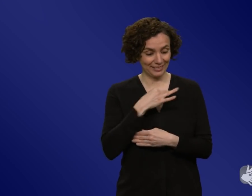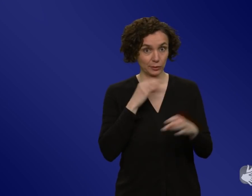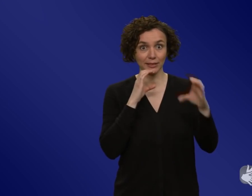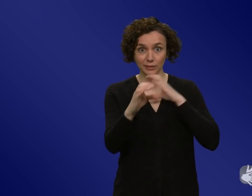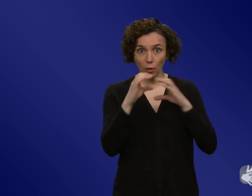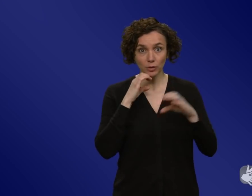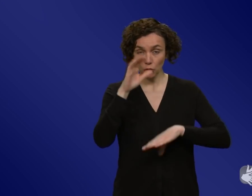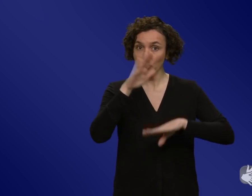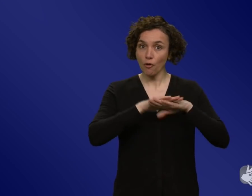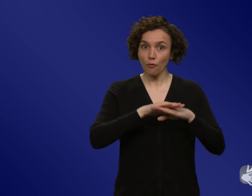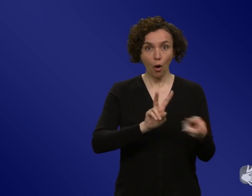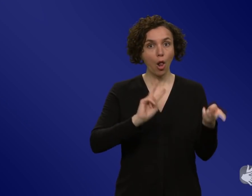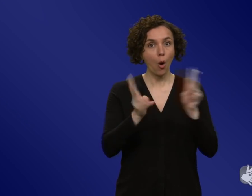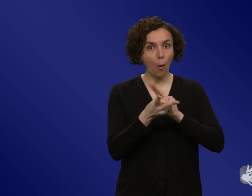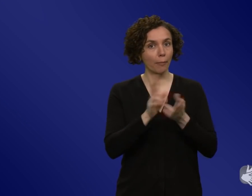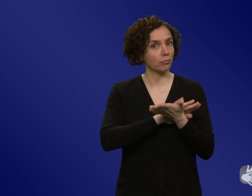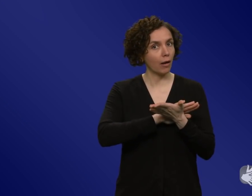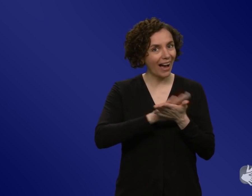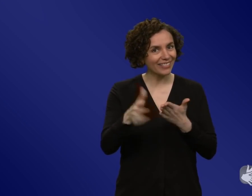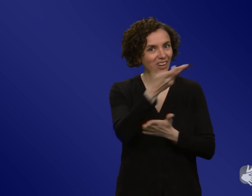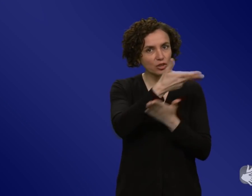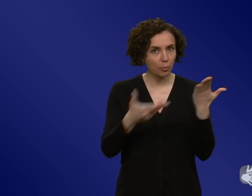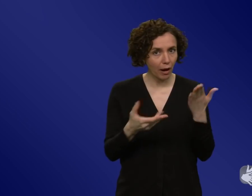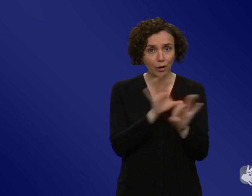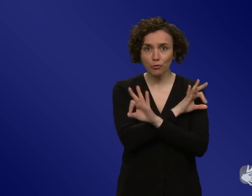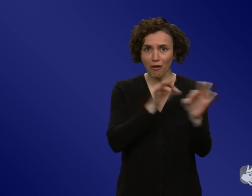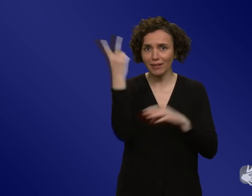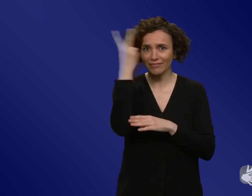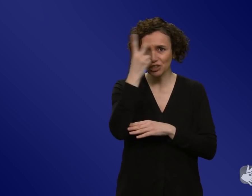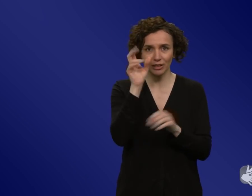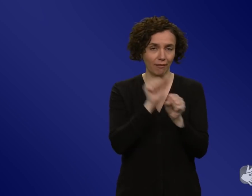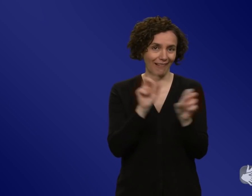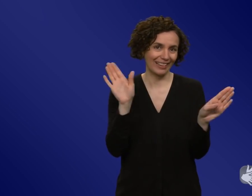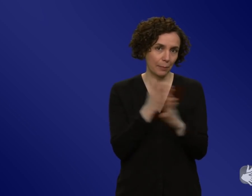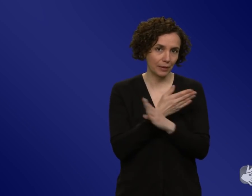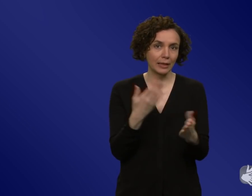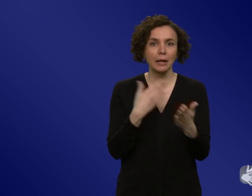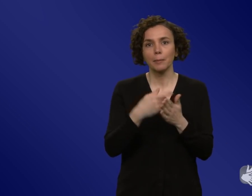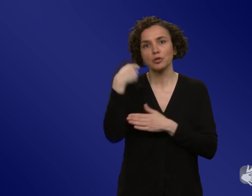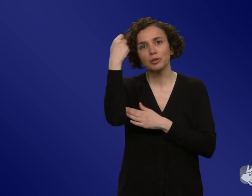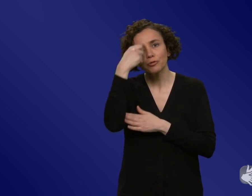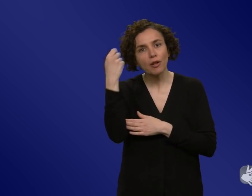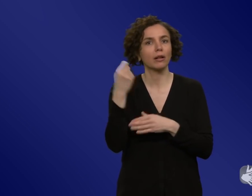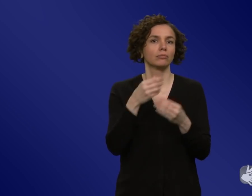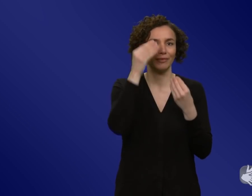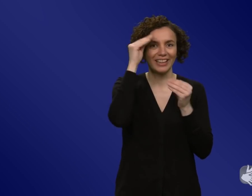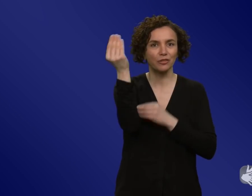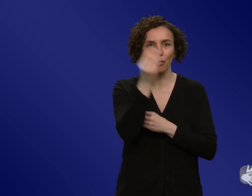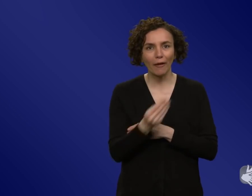runtergebrochen, sodass sie wirklich für jeden zugänglich ist durch Filme, durch Infografiken, wie Frau Jenig gerade erklärt hat. Dass es